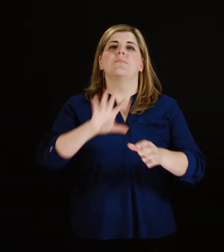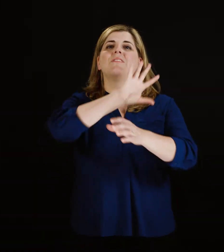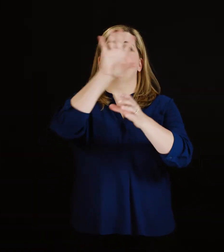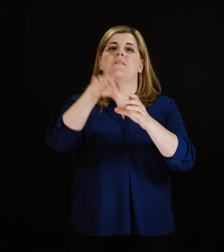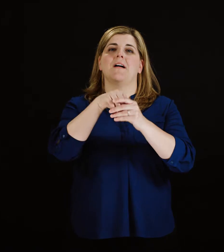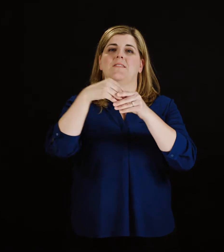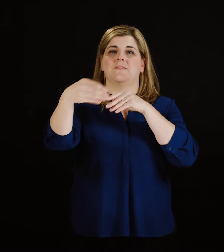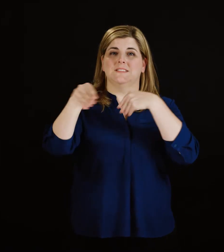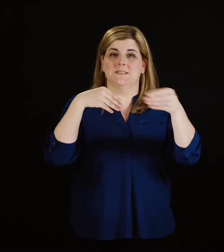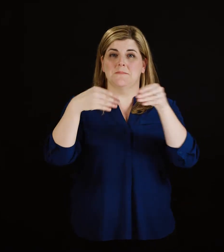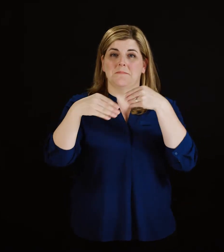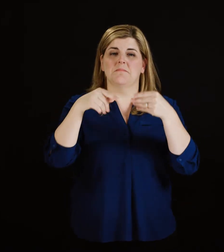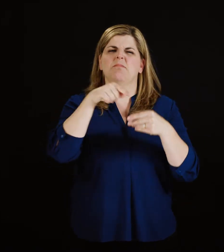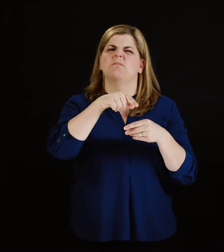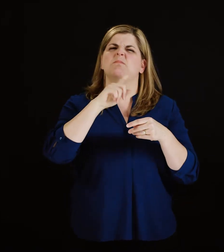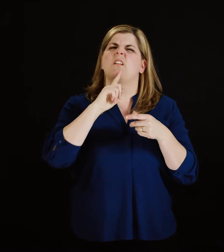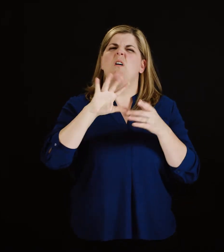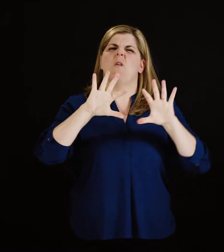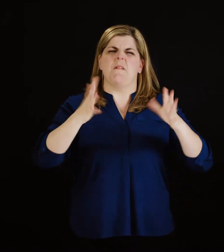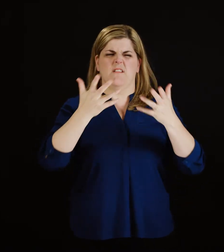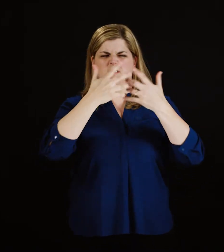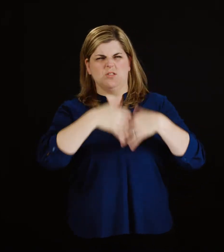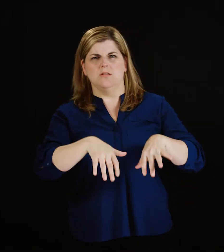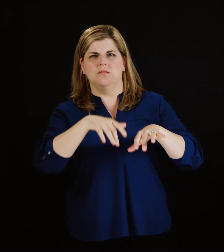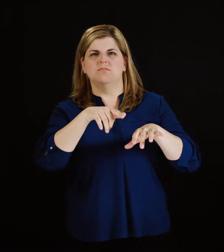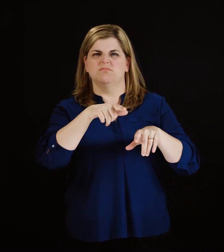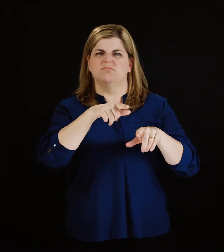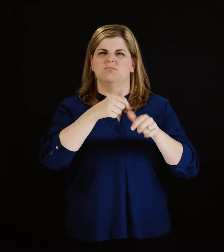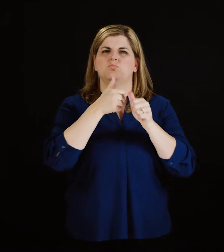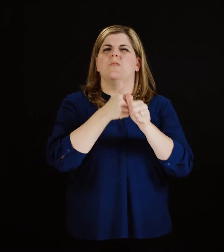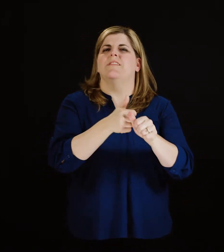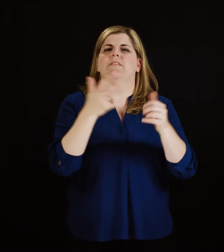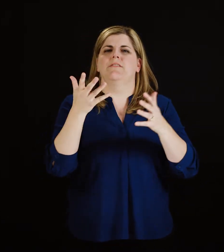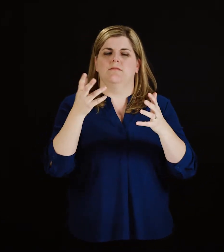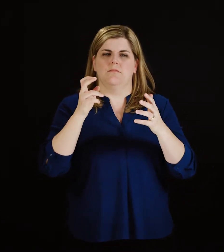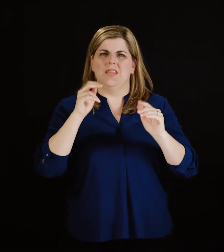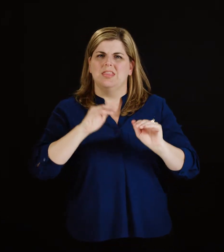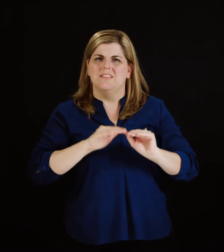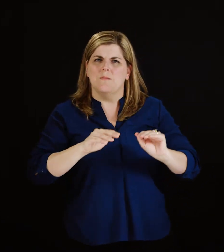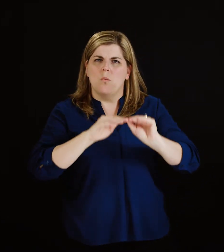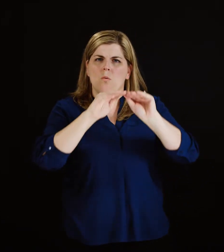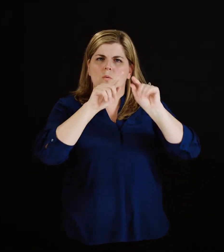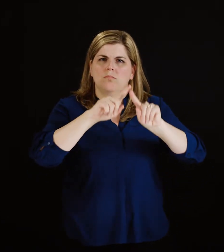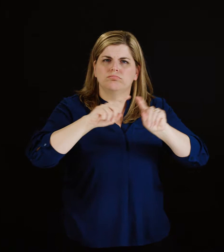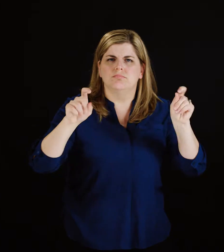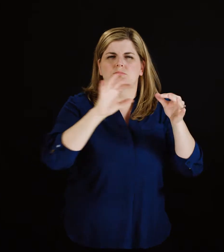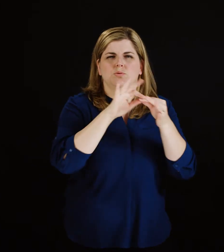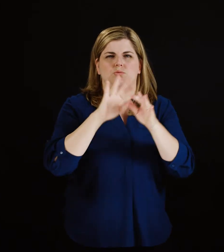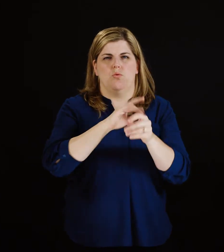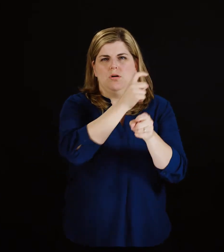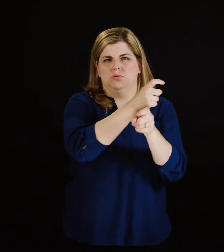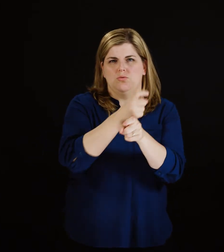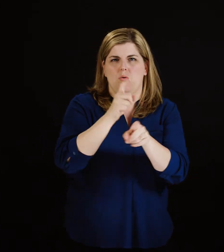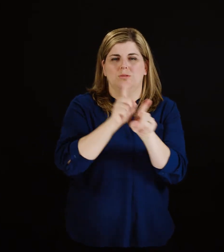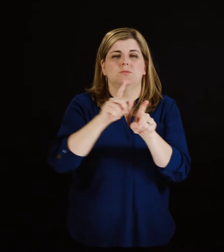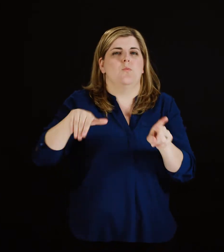Le forfait flexible utilise une approche par niveau pour l'achat et l'utilisation de données.